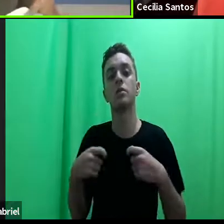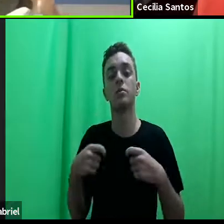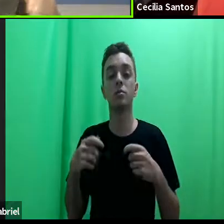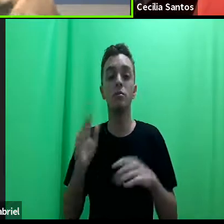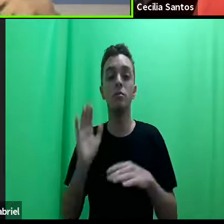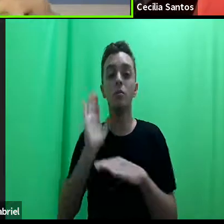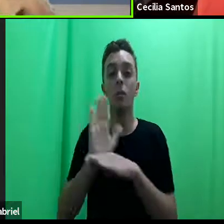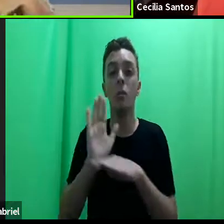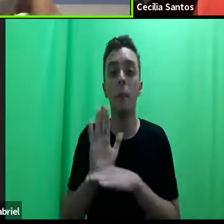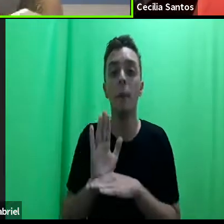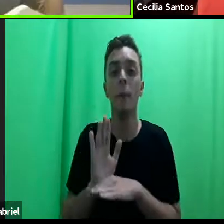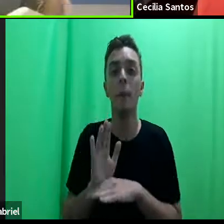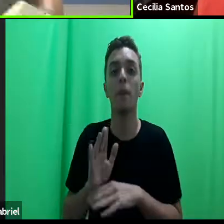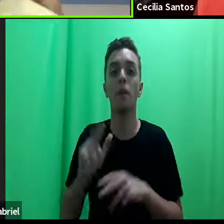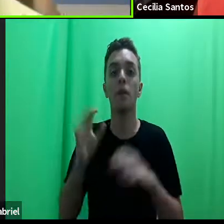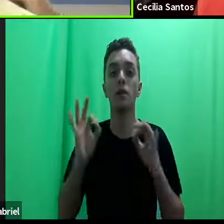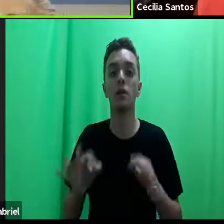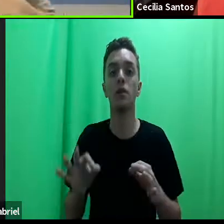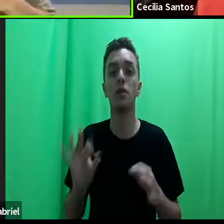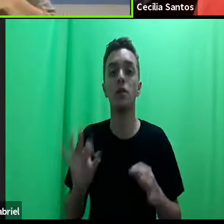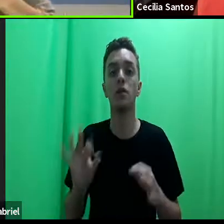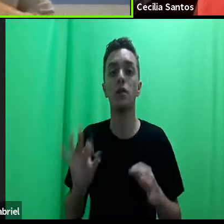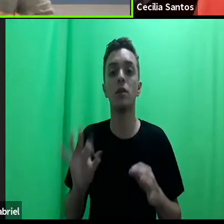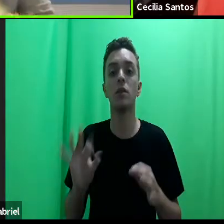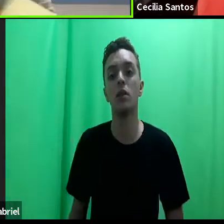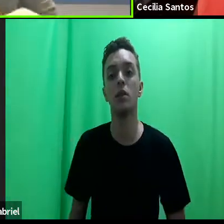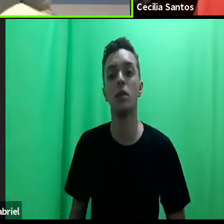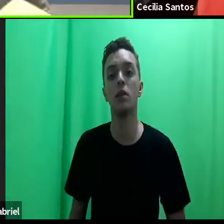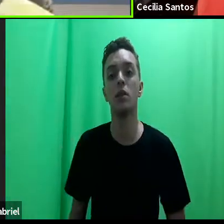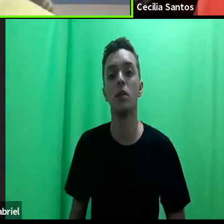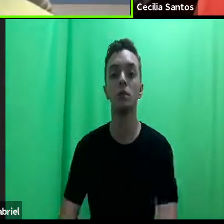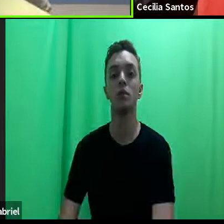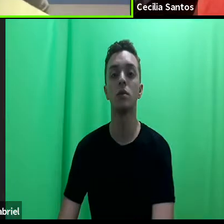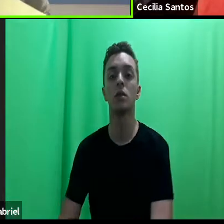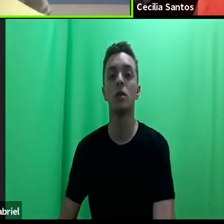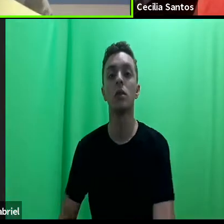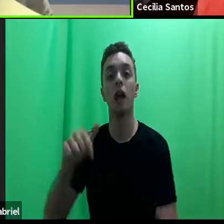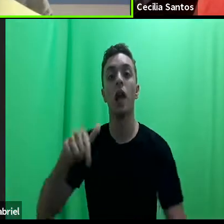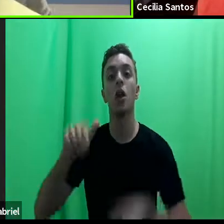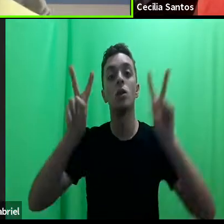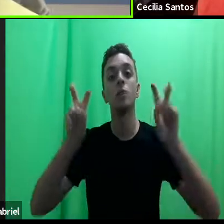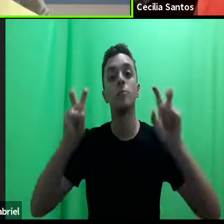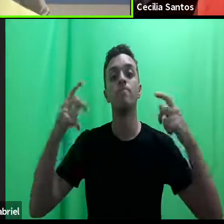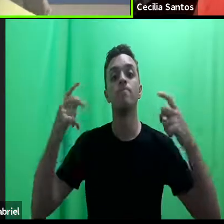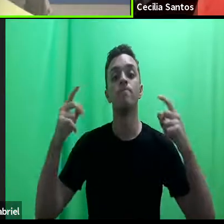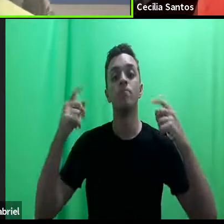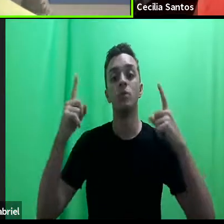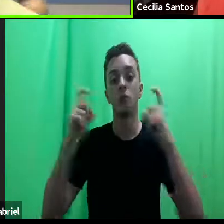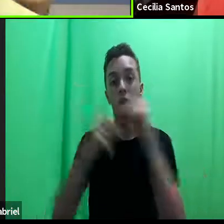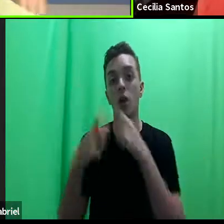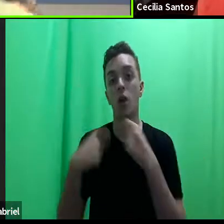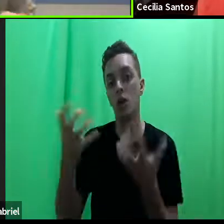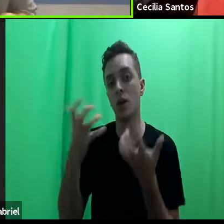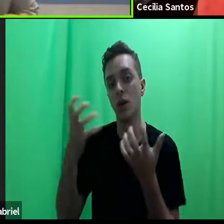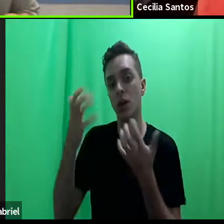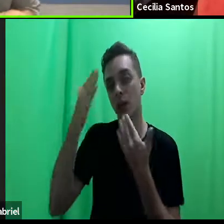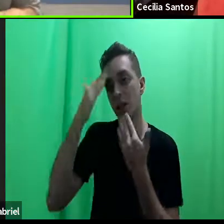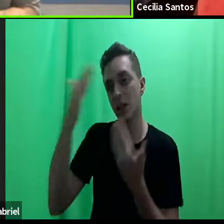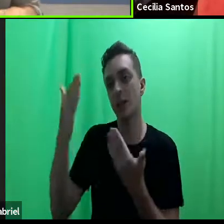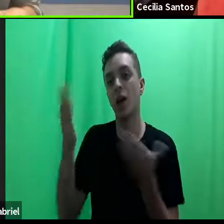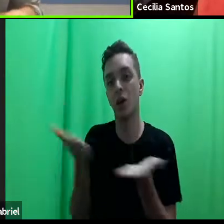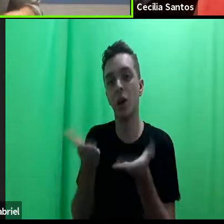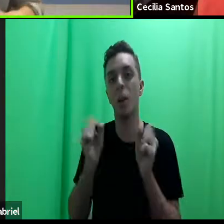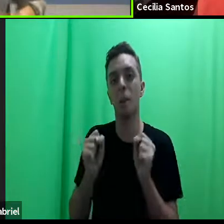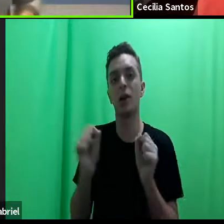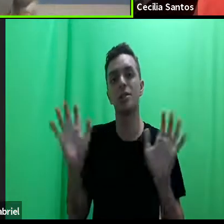casos que a senhora trouxe. Então, acho que é um tema super desafiador, quero te agradecer e te convidar para considerações finais, para a gente encerrar aqui a nossa